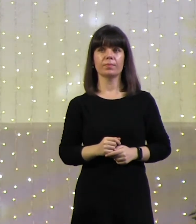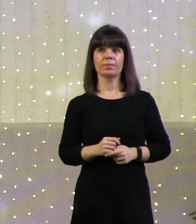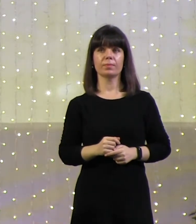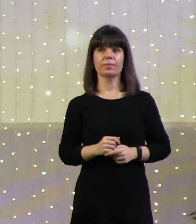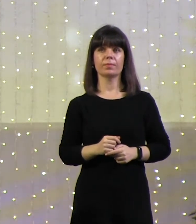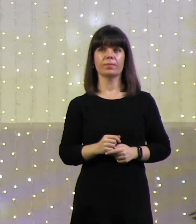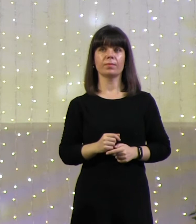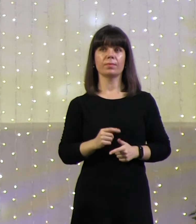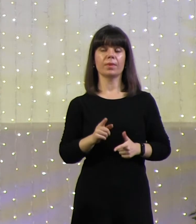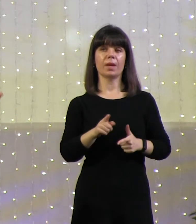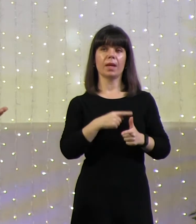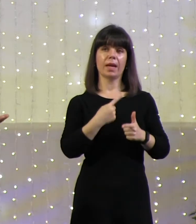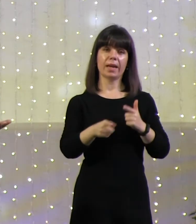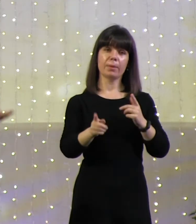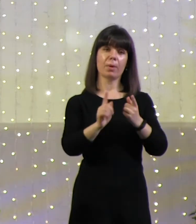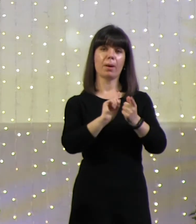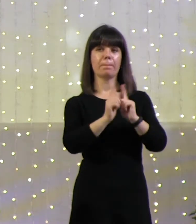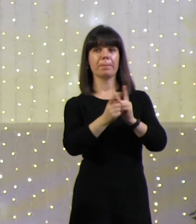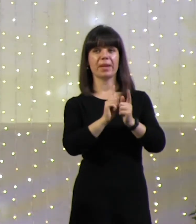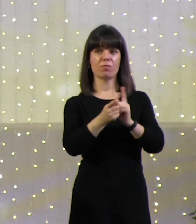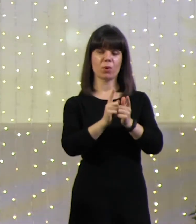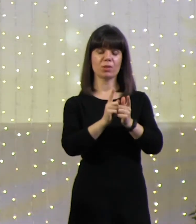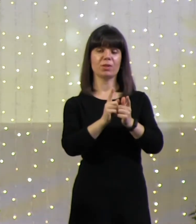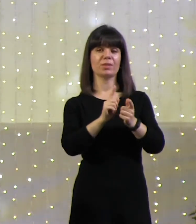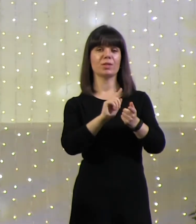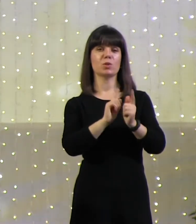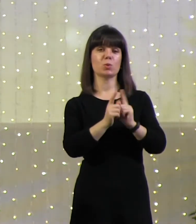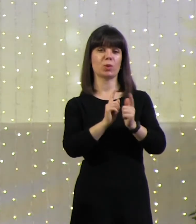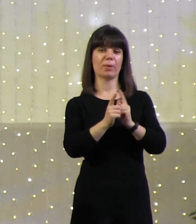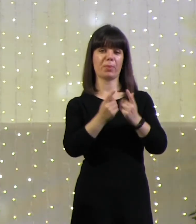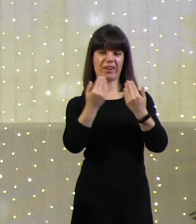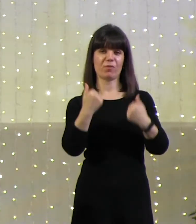либо переведенных сурдопереводчиком.